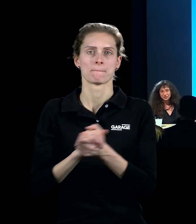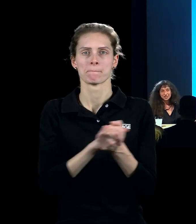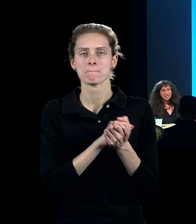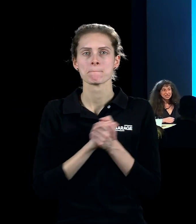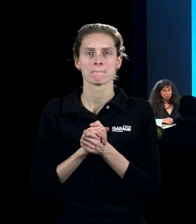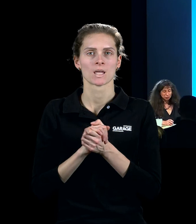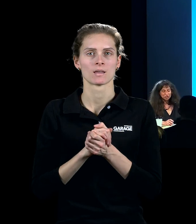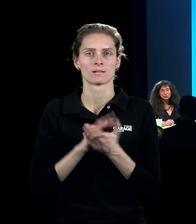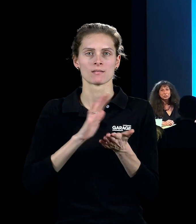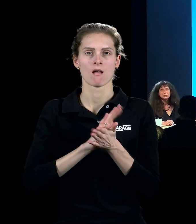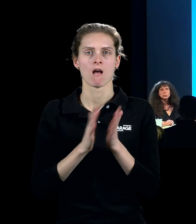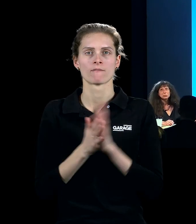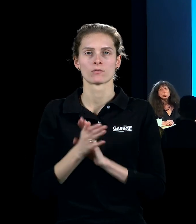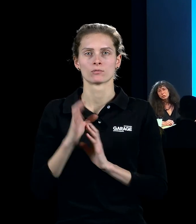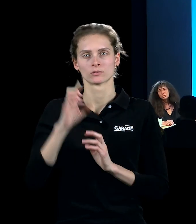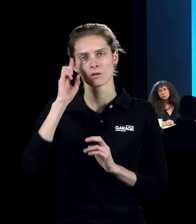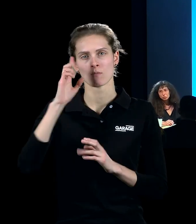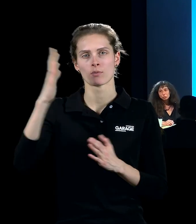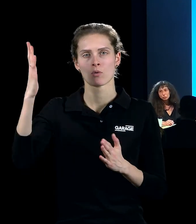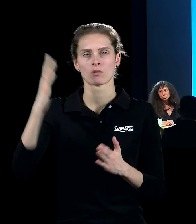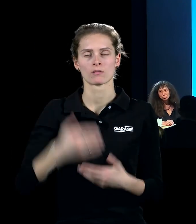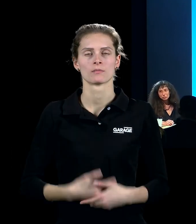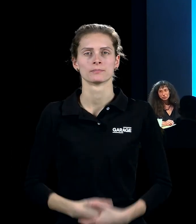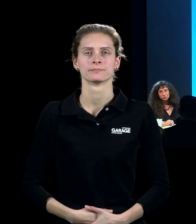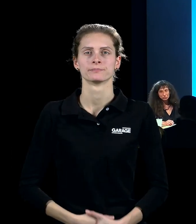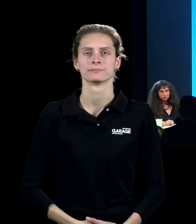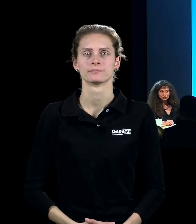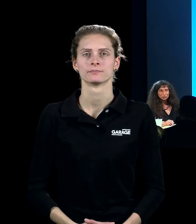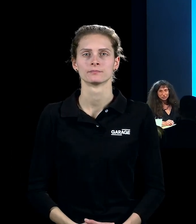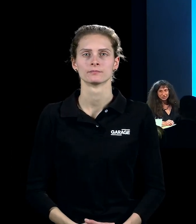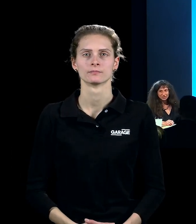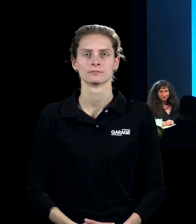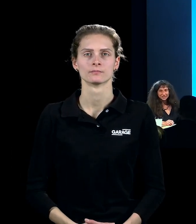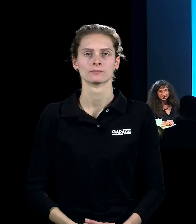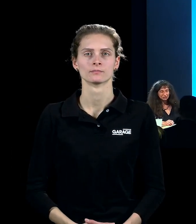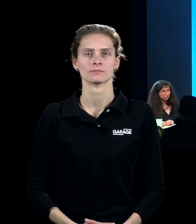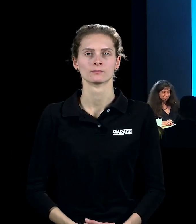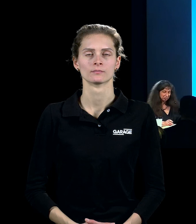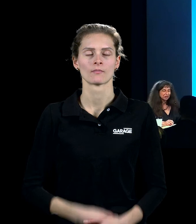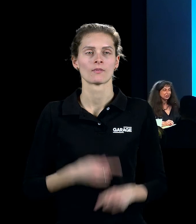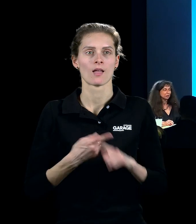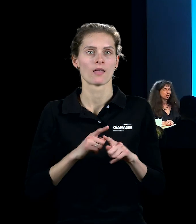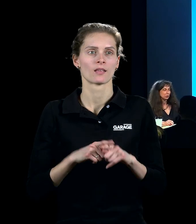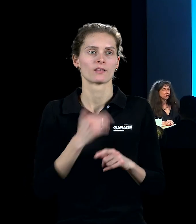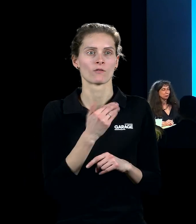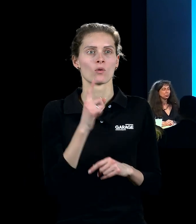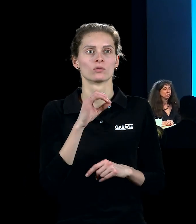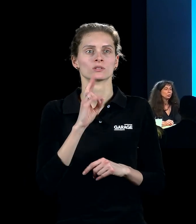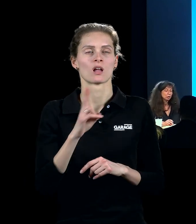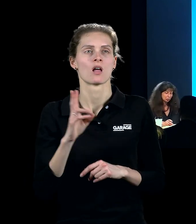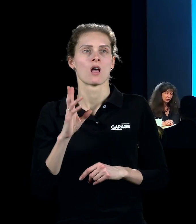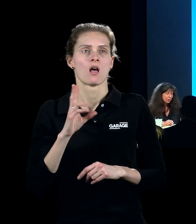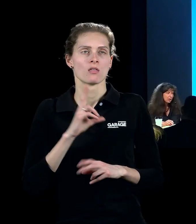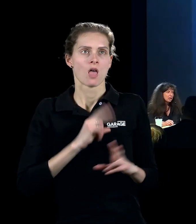радуга, после всемирного потопа,-моему, что всё возможно, как знак надежды. И вот он делает эту самую огромную